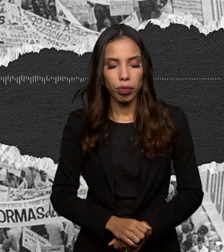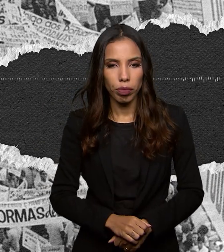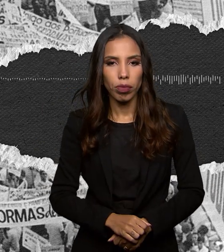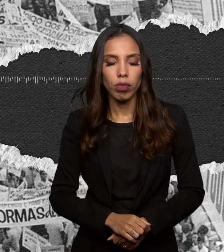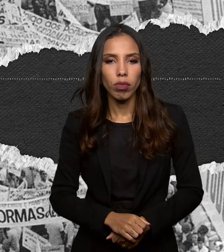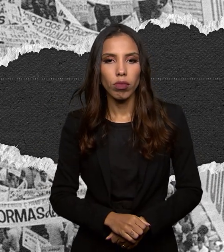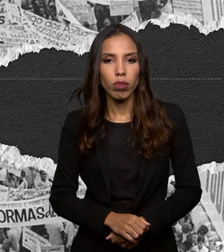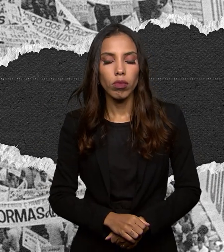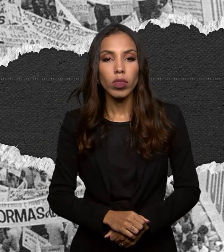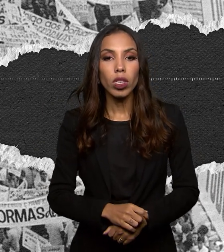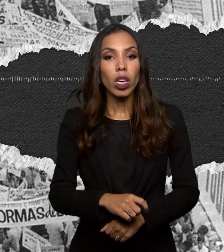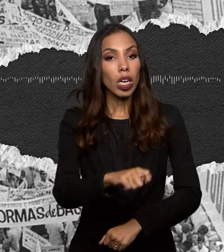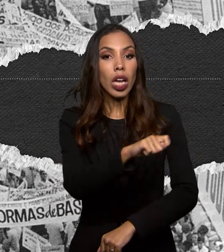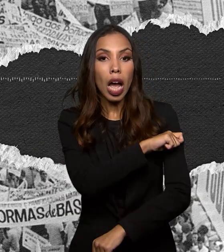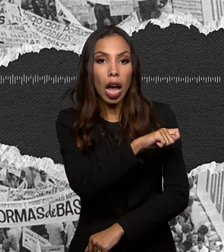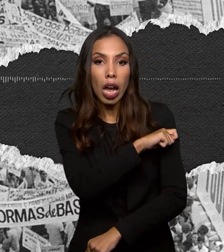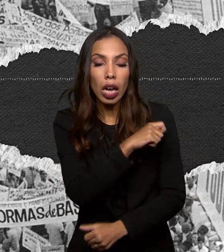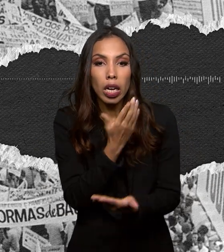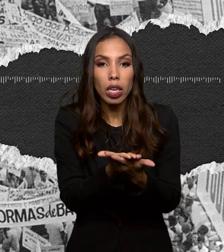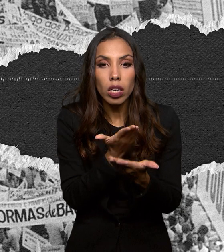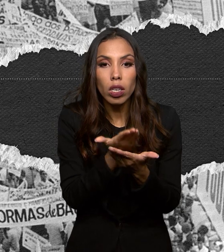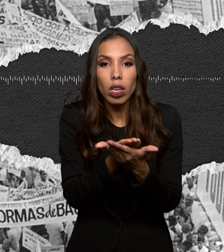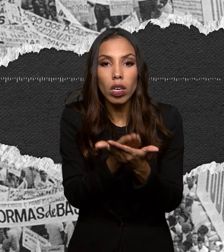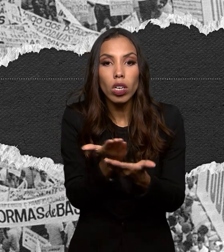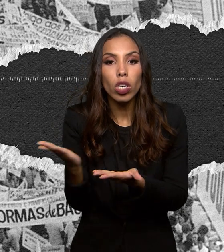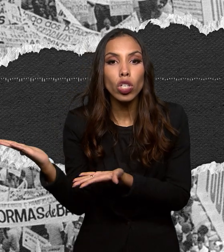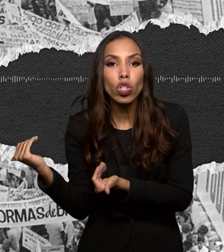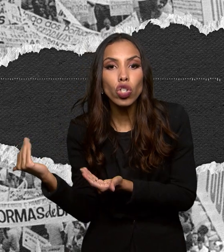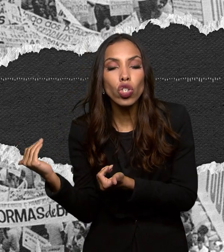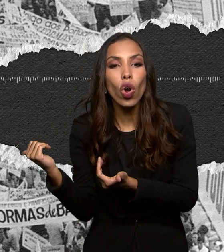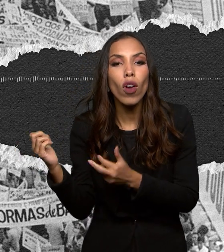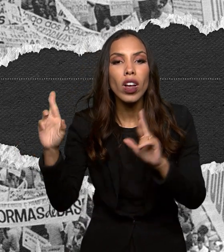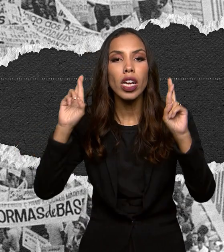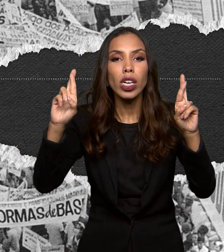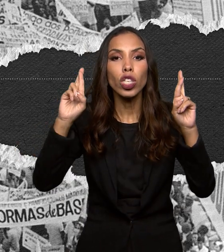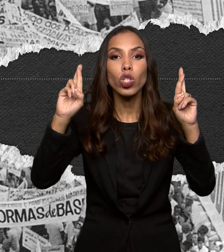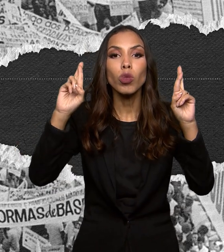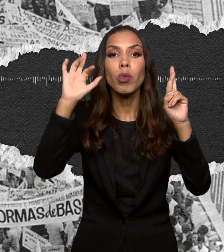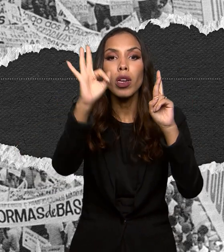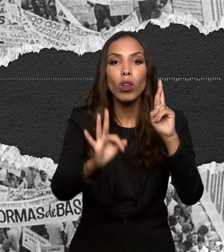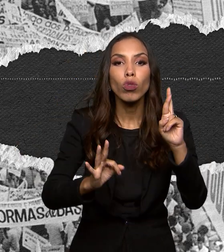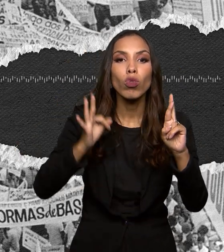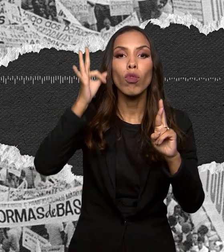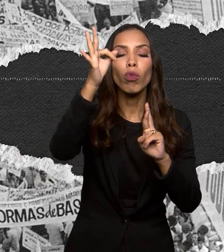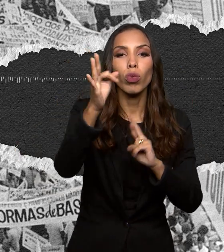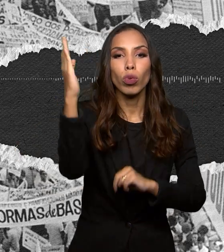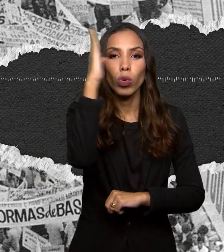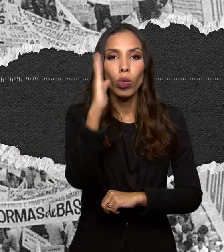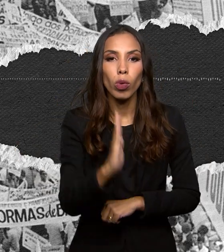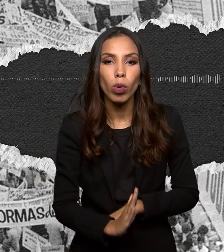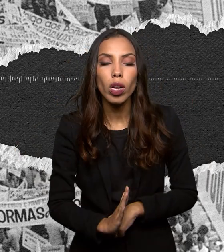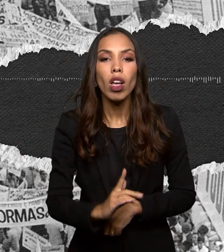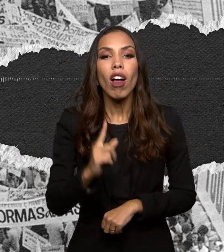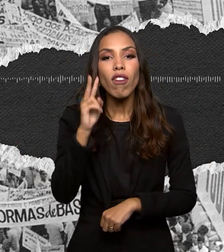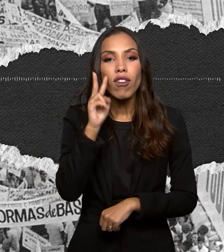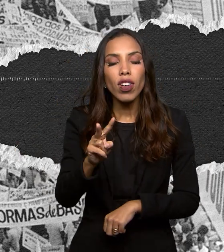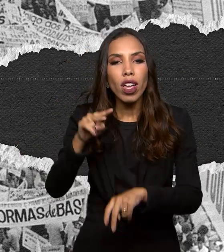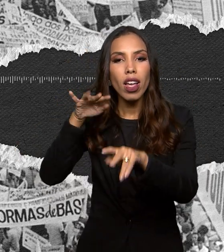Estudantes, a mocidade é a esperança de um Brasil melhor. Prestigiem o comício das reformas com